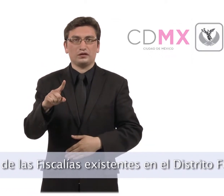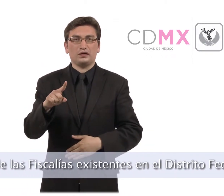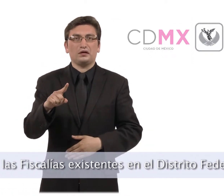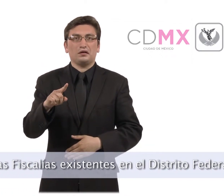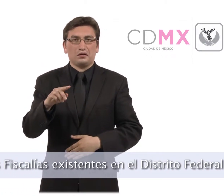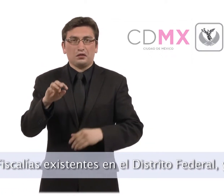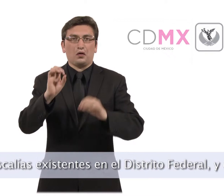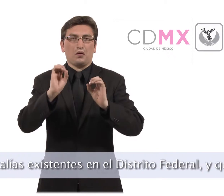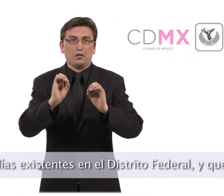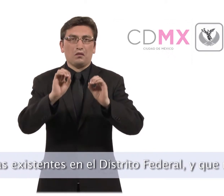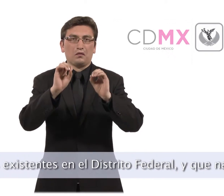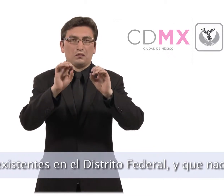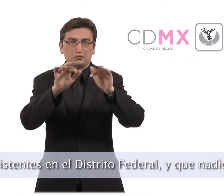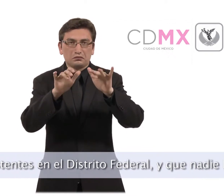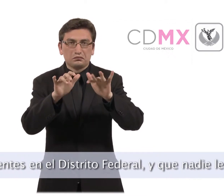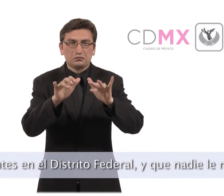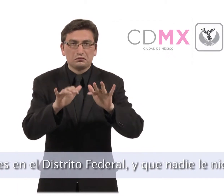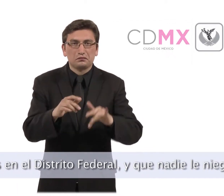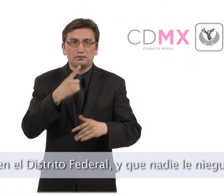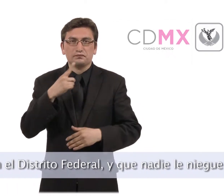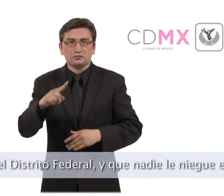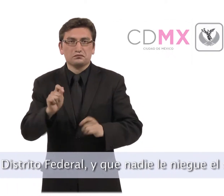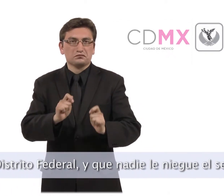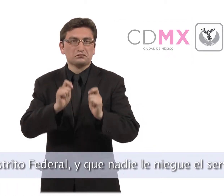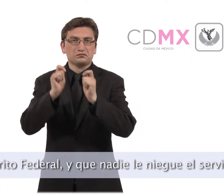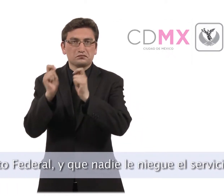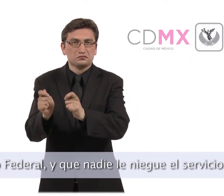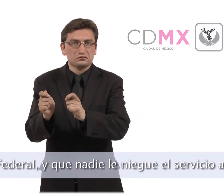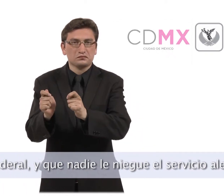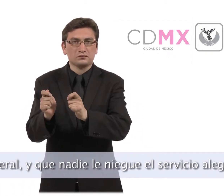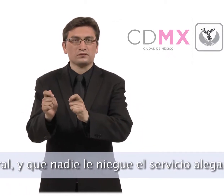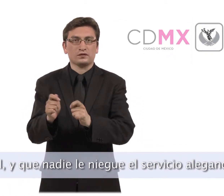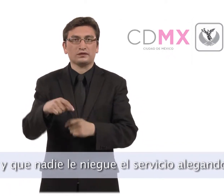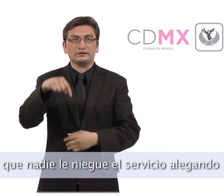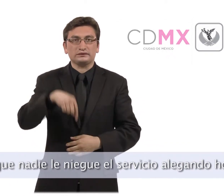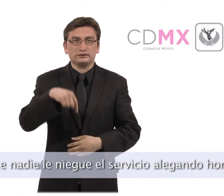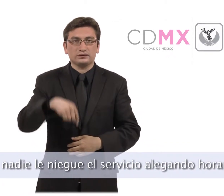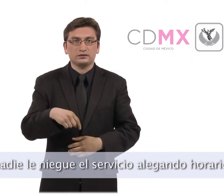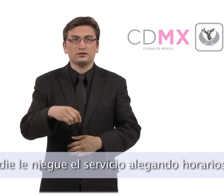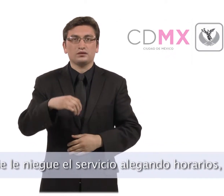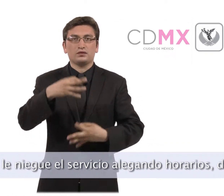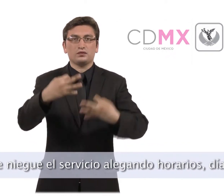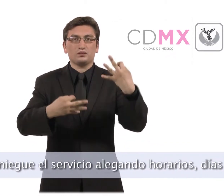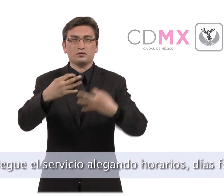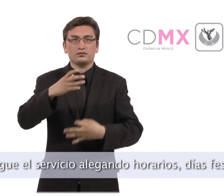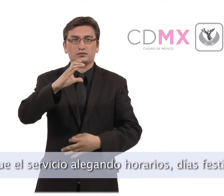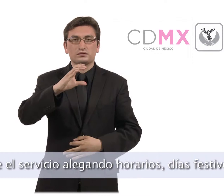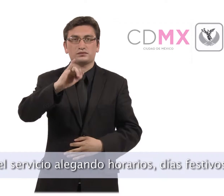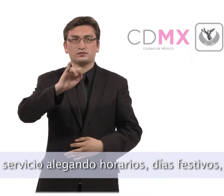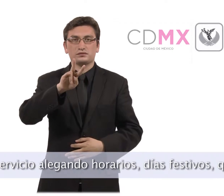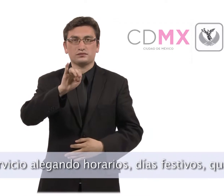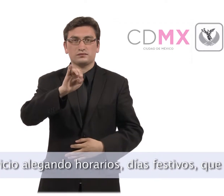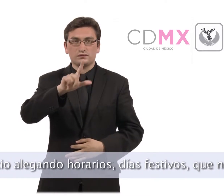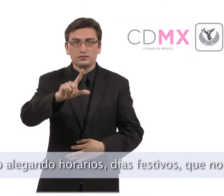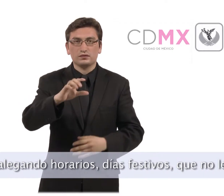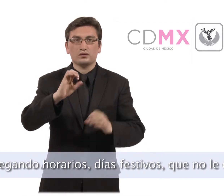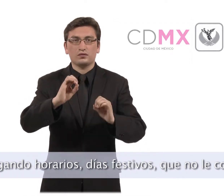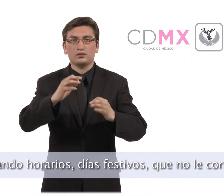y que nadie le niegue el servicio alegando horarios, días festivos, que no le corresponde por el lugar de los hechos,